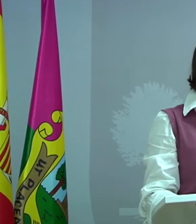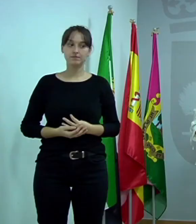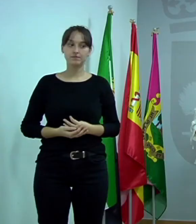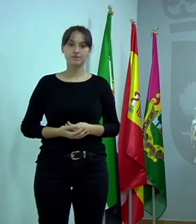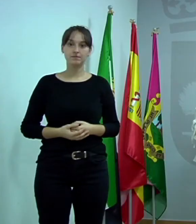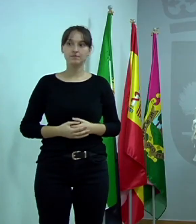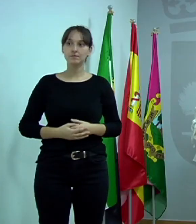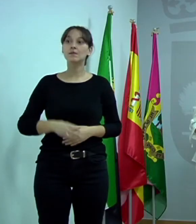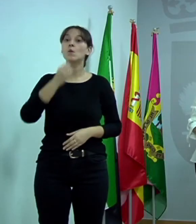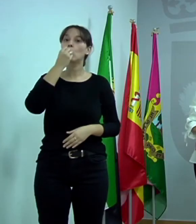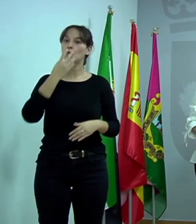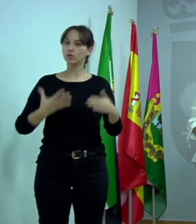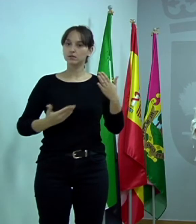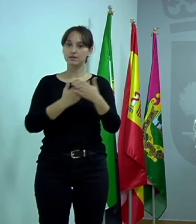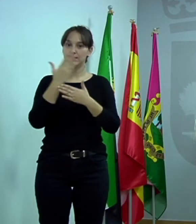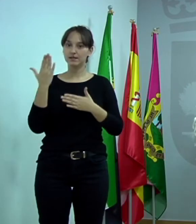Buenos días,